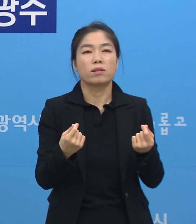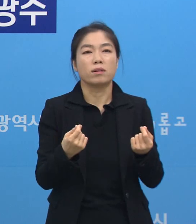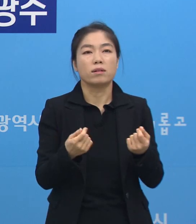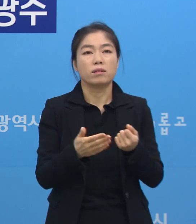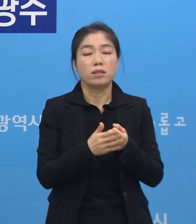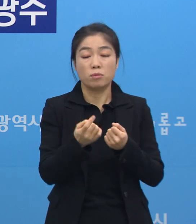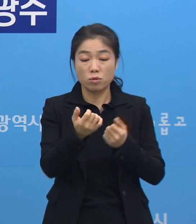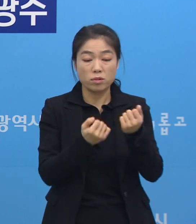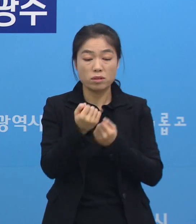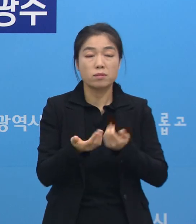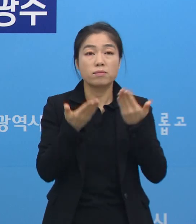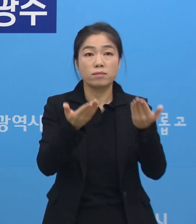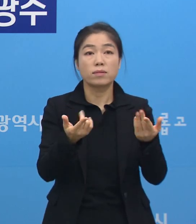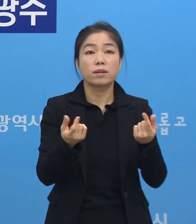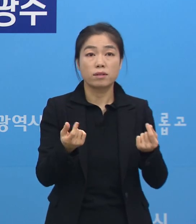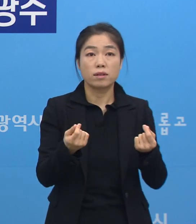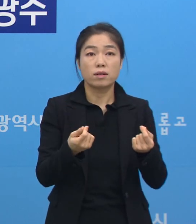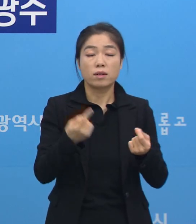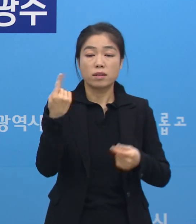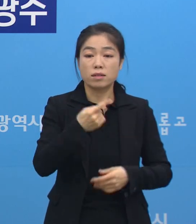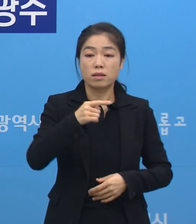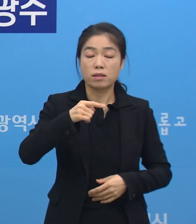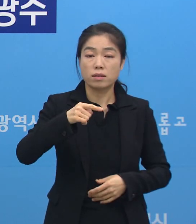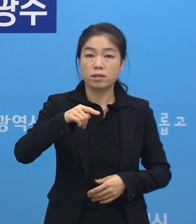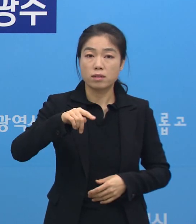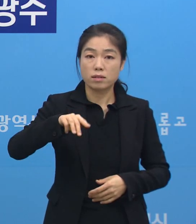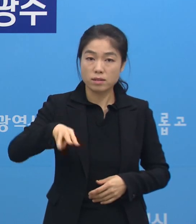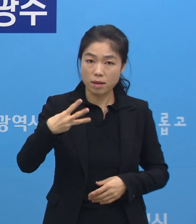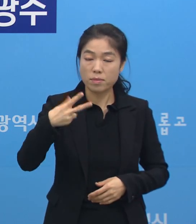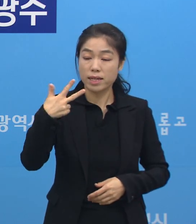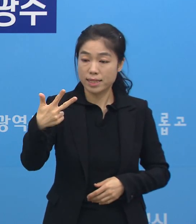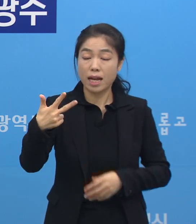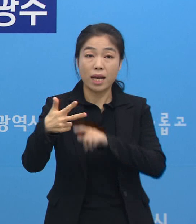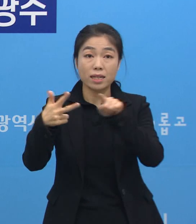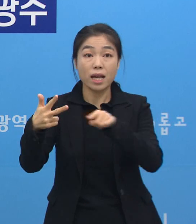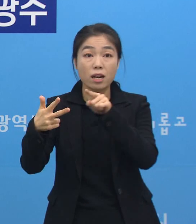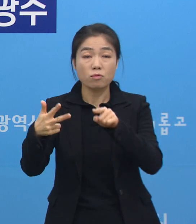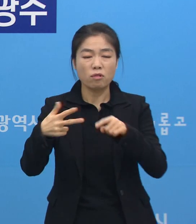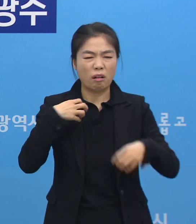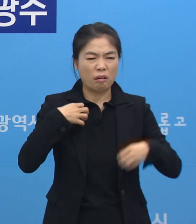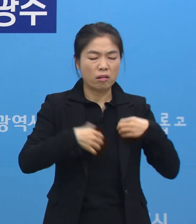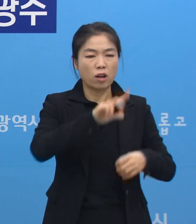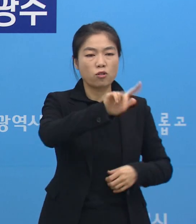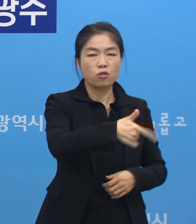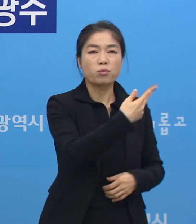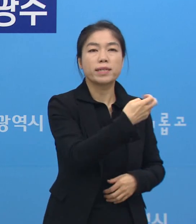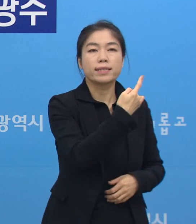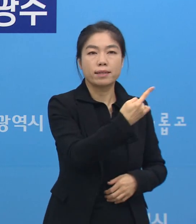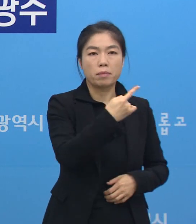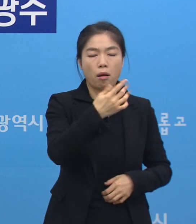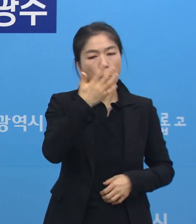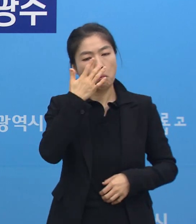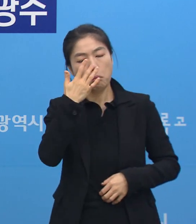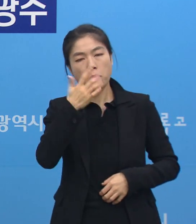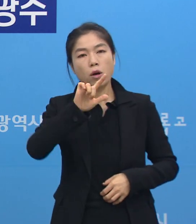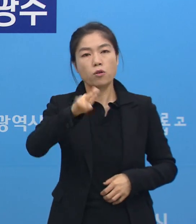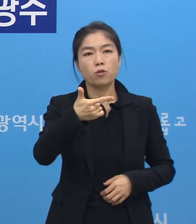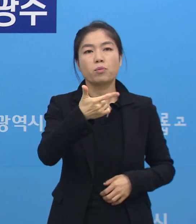설명해 드렸듯이 지금 1307명 중에 유증상이 621명이고 무증상이